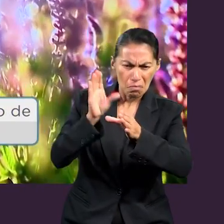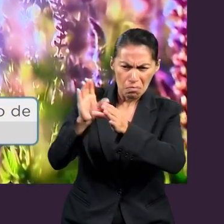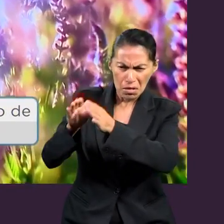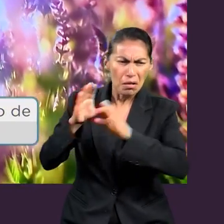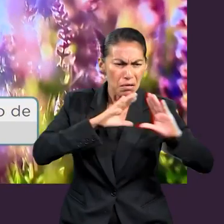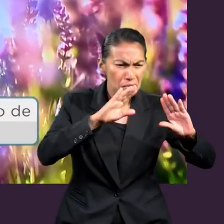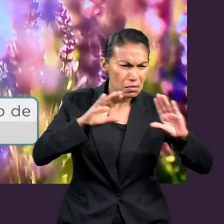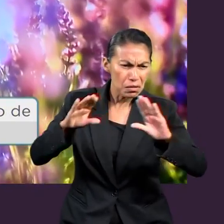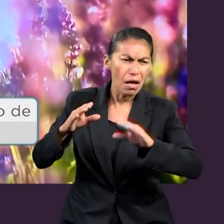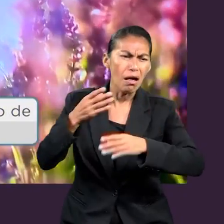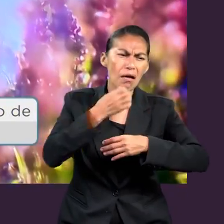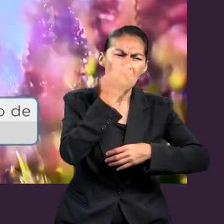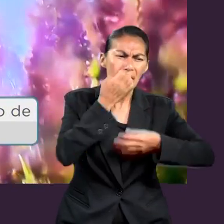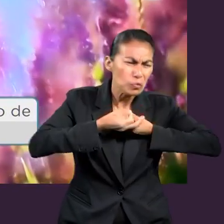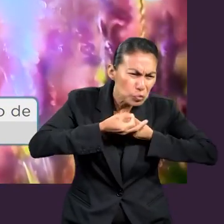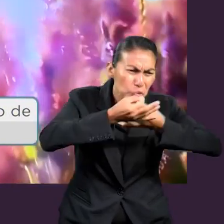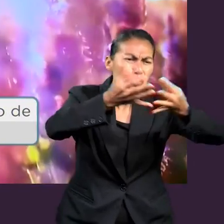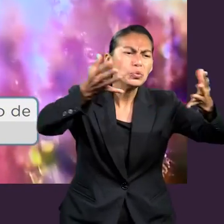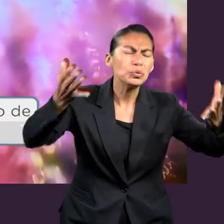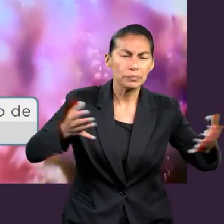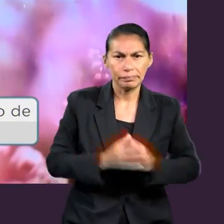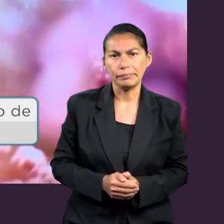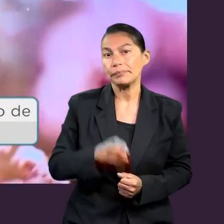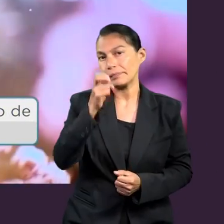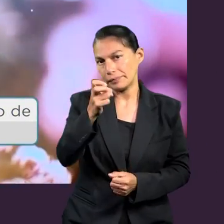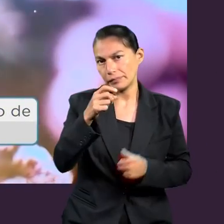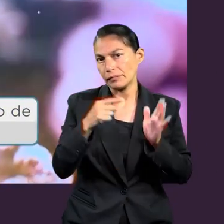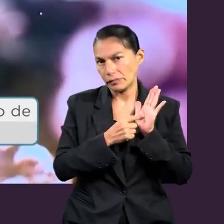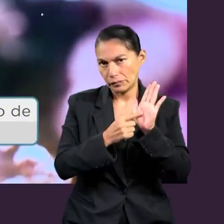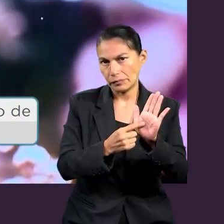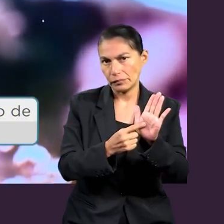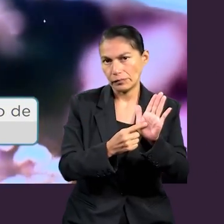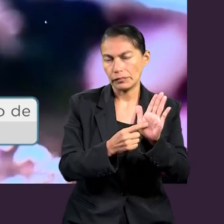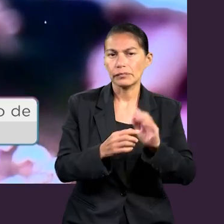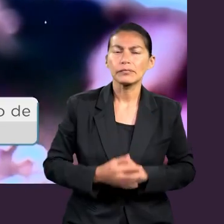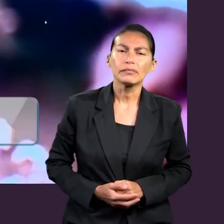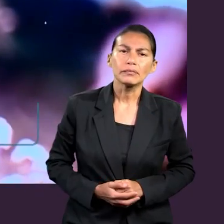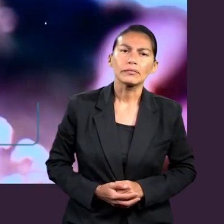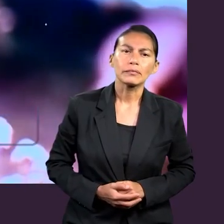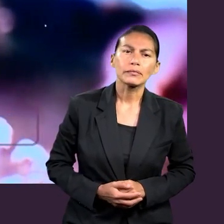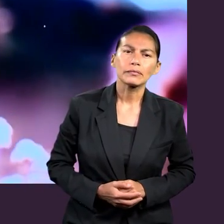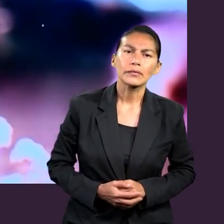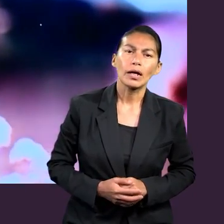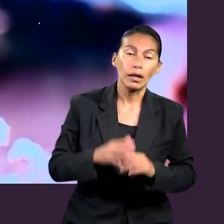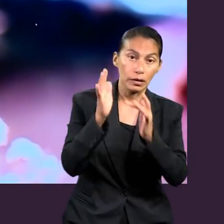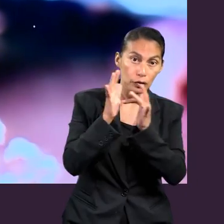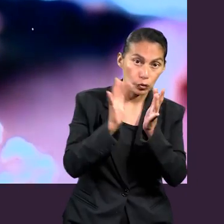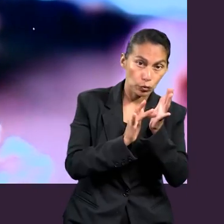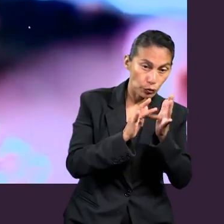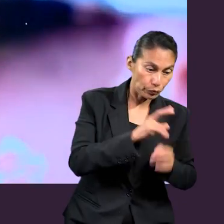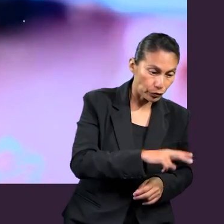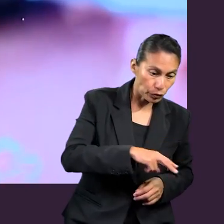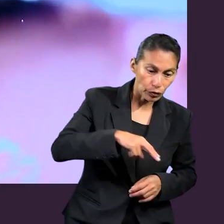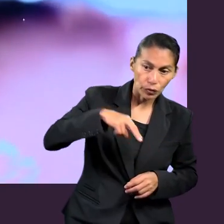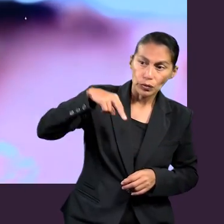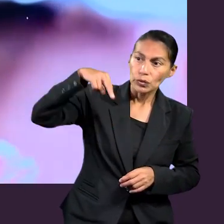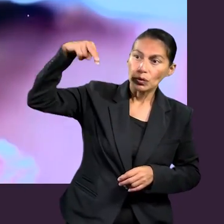capacidades para el cumplimiento de la misión, para poder evangelizar al mundo. Esto es lo que está tratando aquí el apóstol.